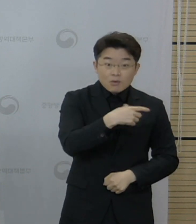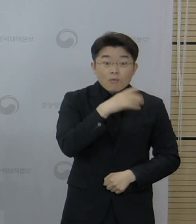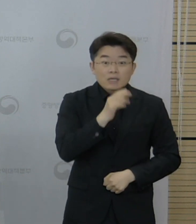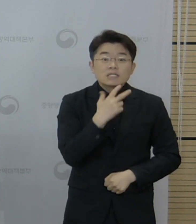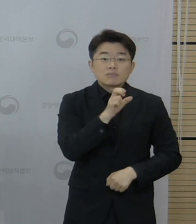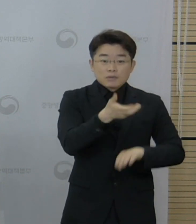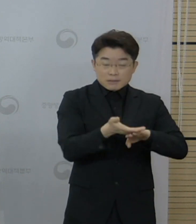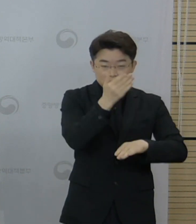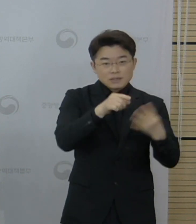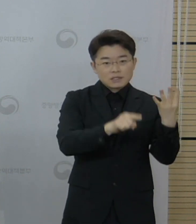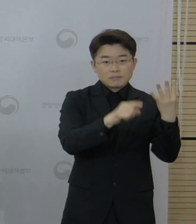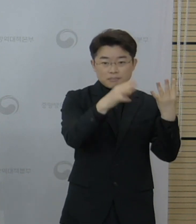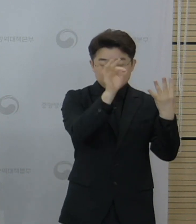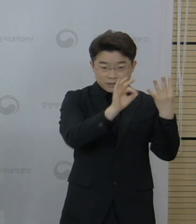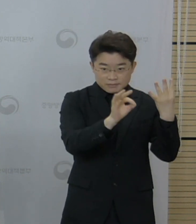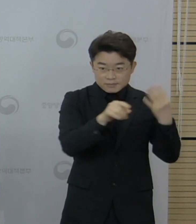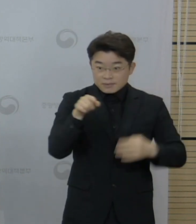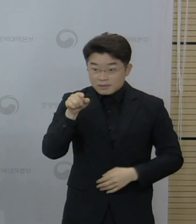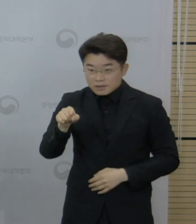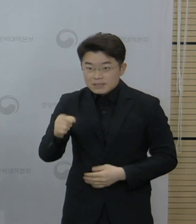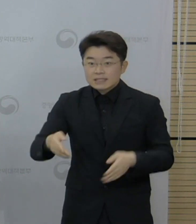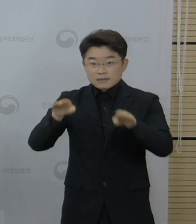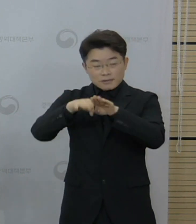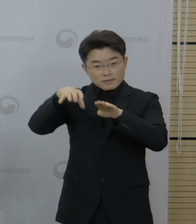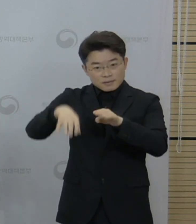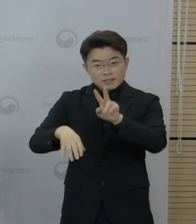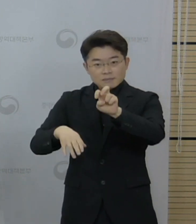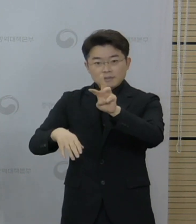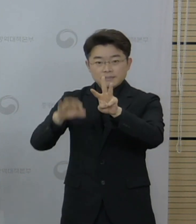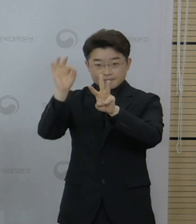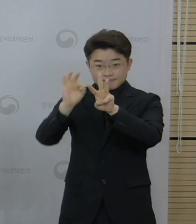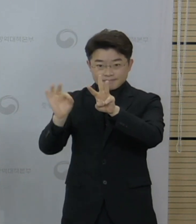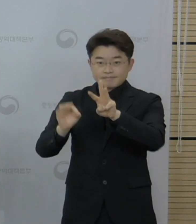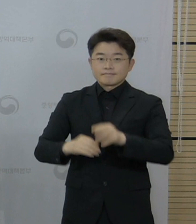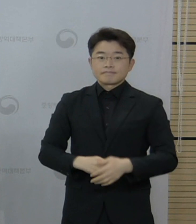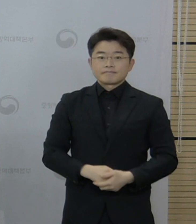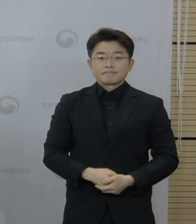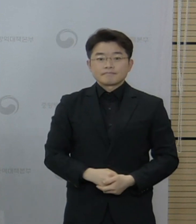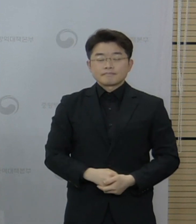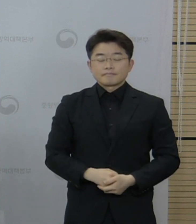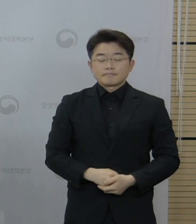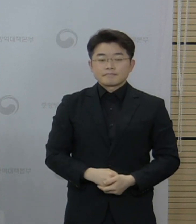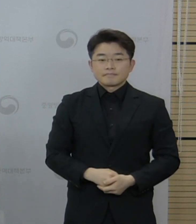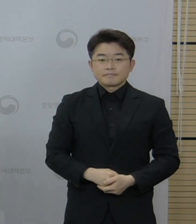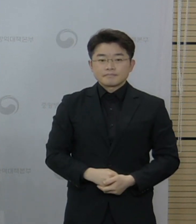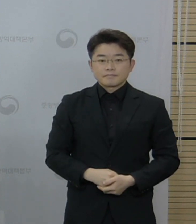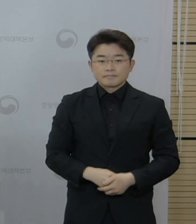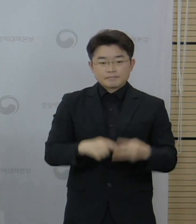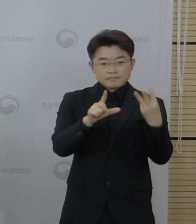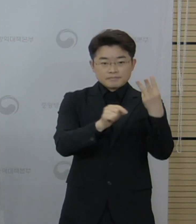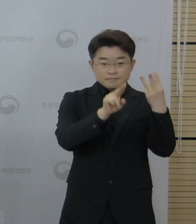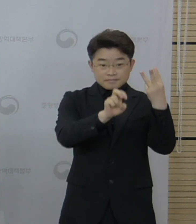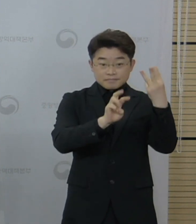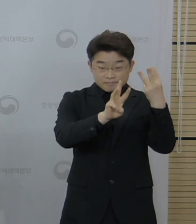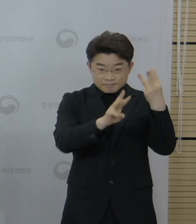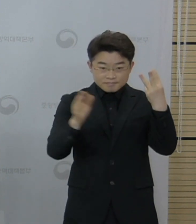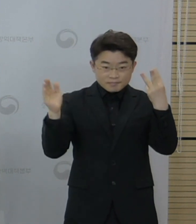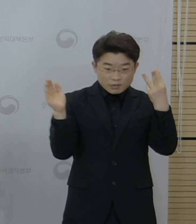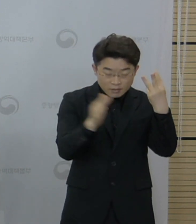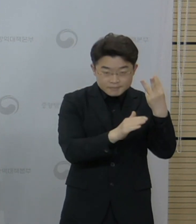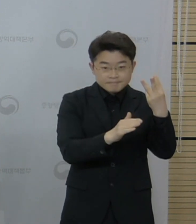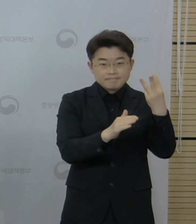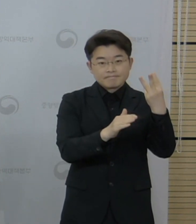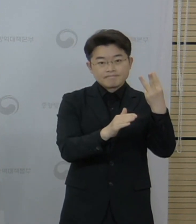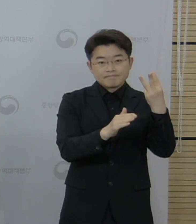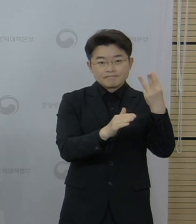.1%와 23.2%였습니다. 3월 23일부터 접종을